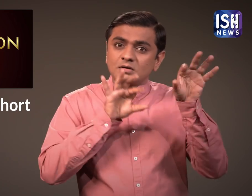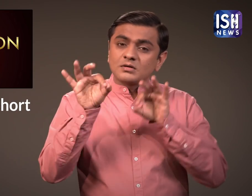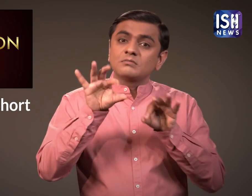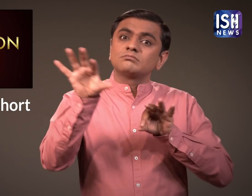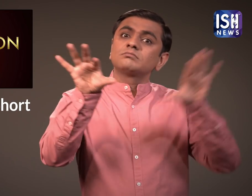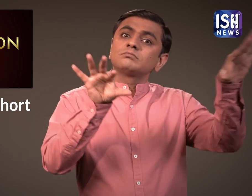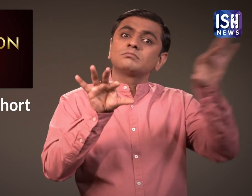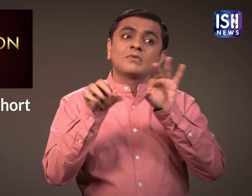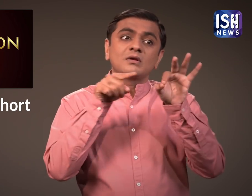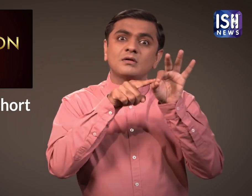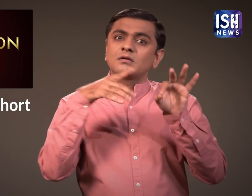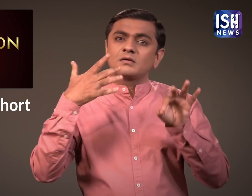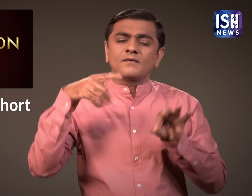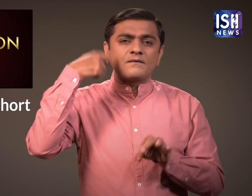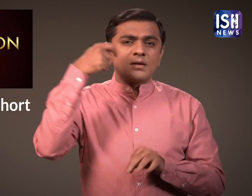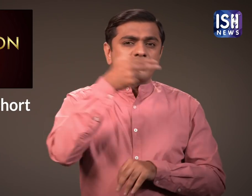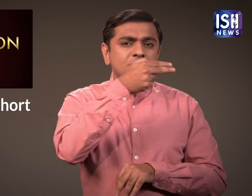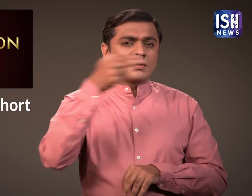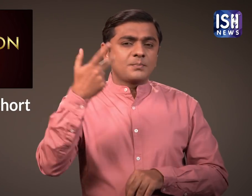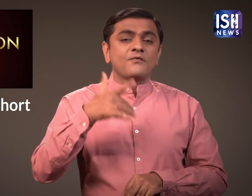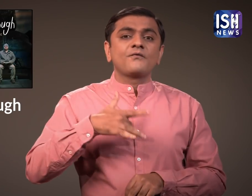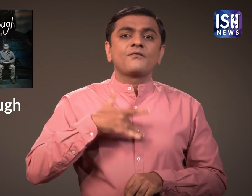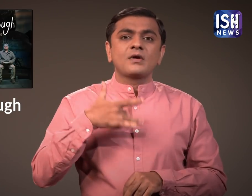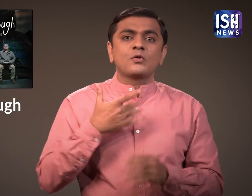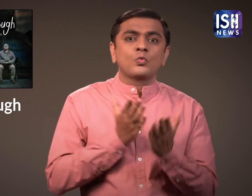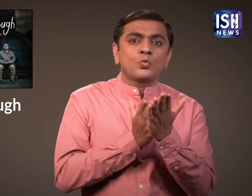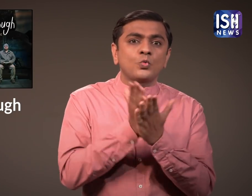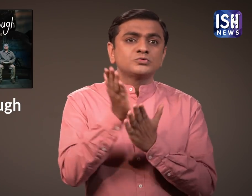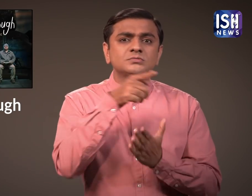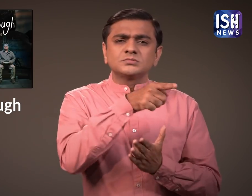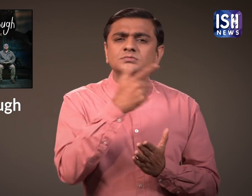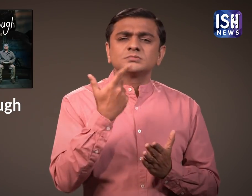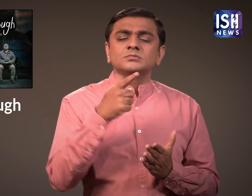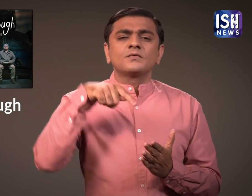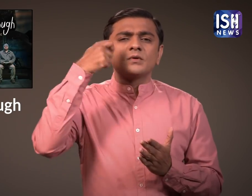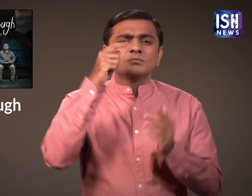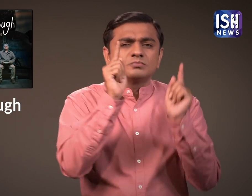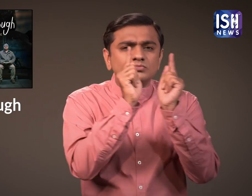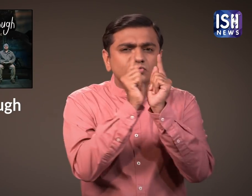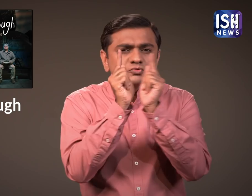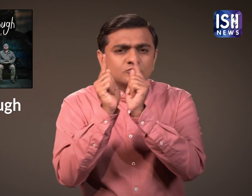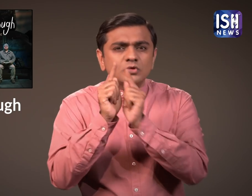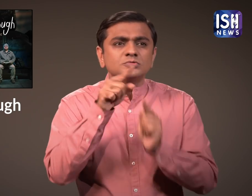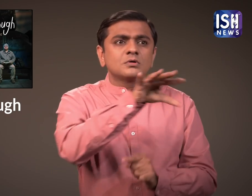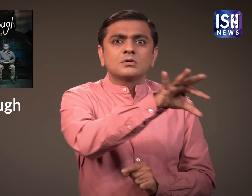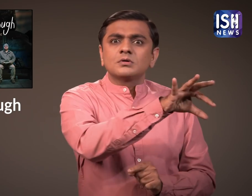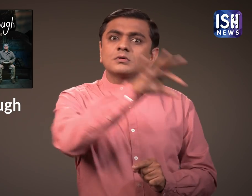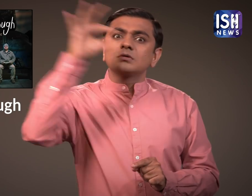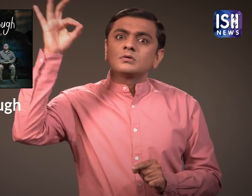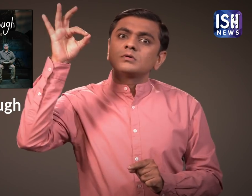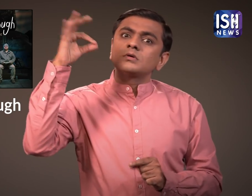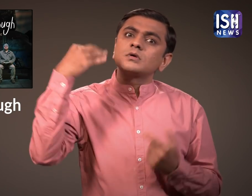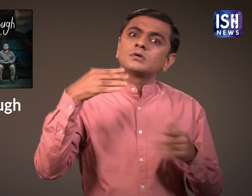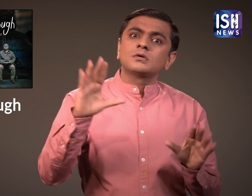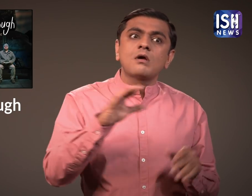Film Feeling Through को Live Action Short Film के लिए नामानकित किया गया है।